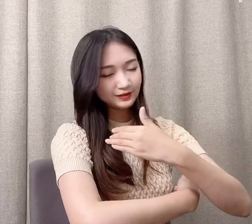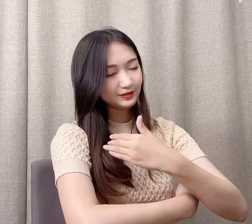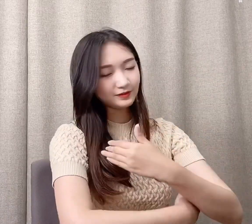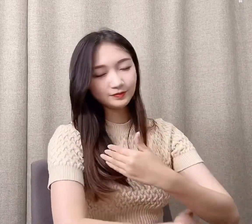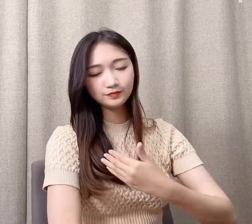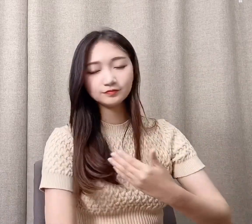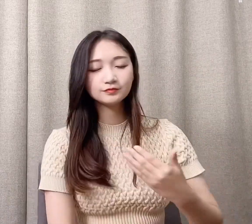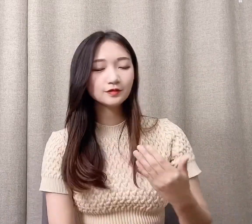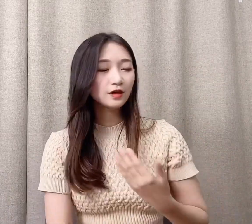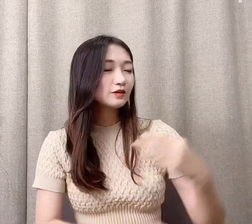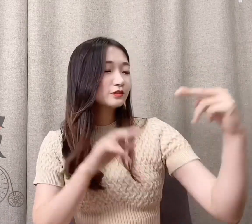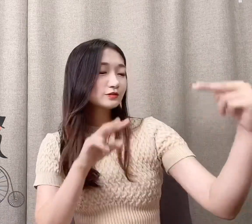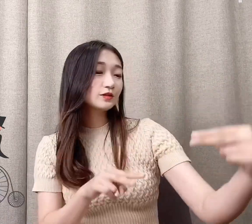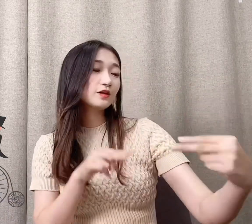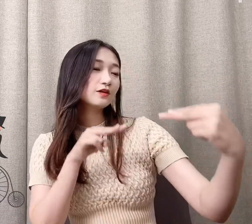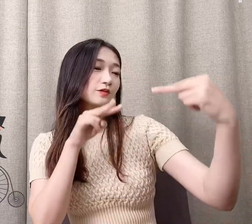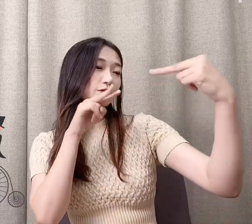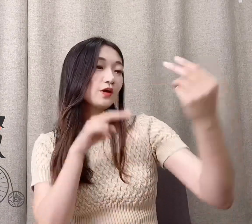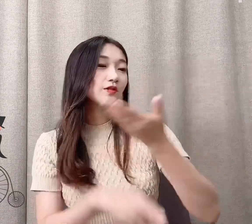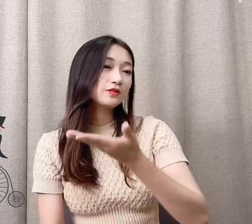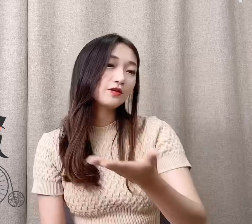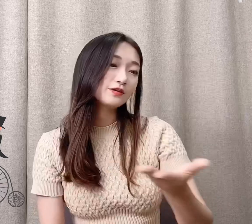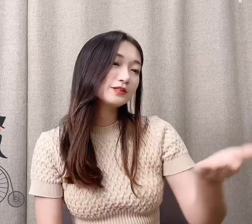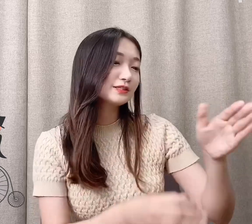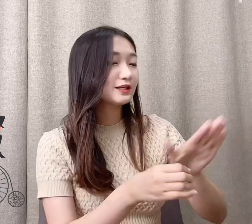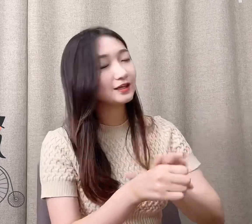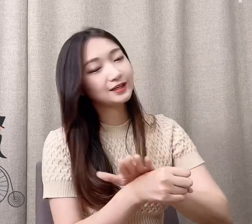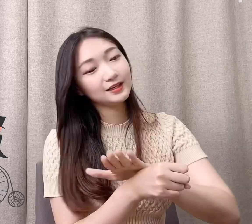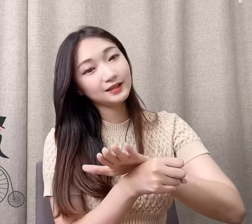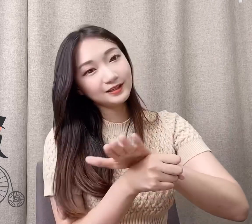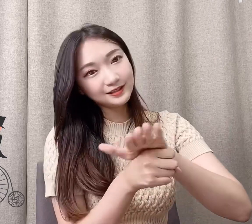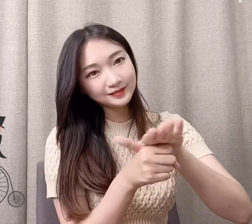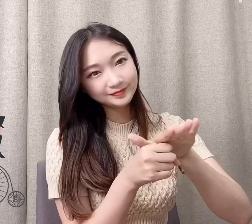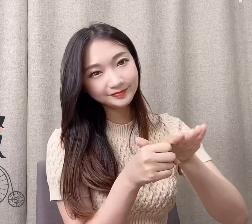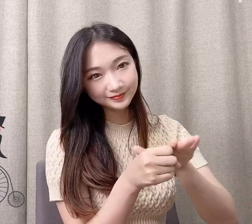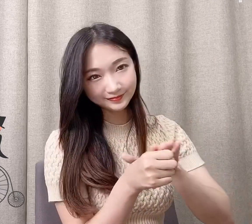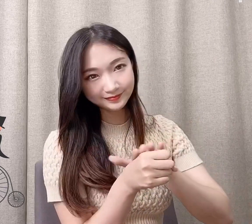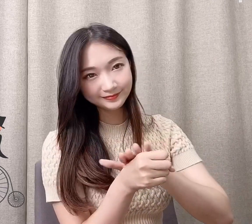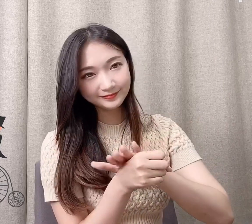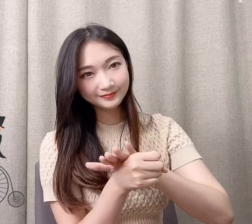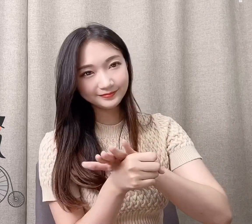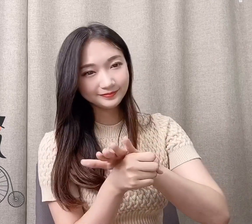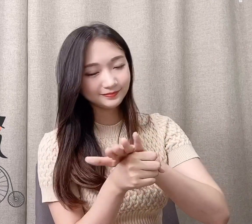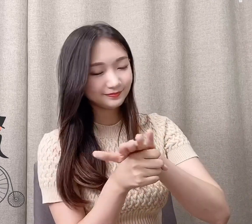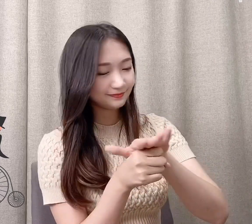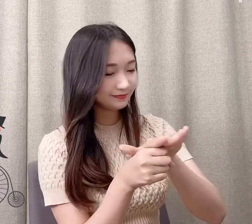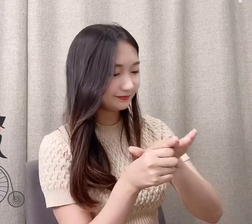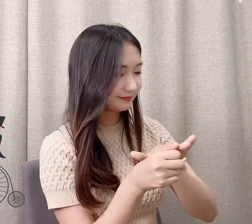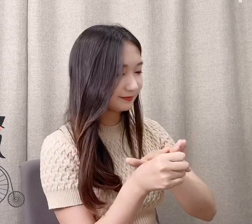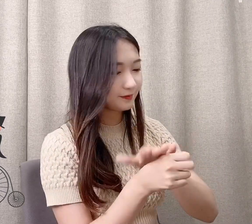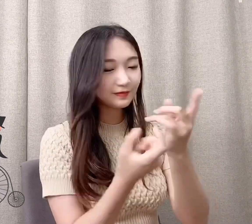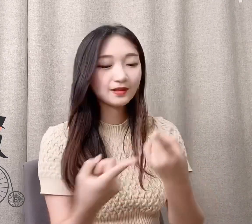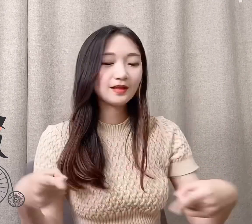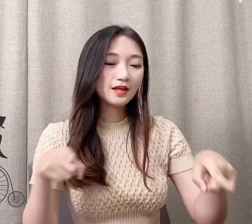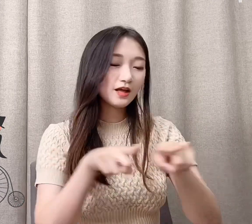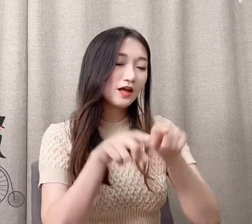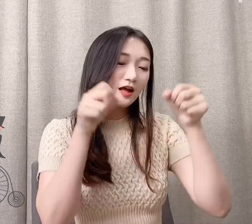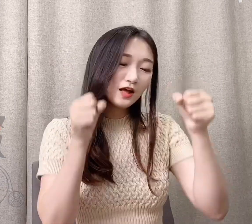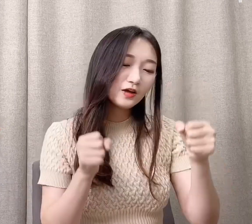눈을 맞춰라고 너를 사랑한다고 함께하고